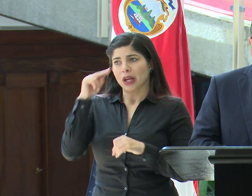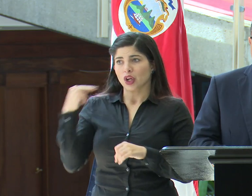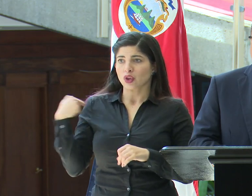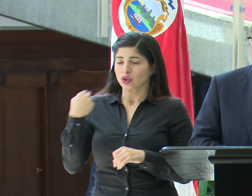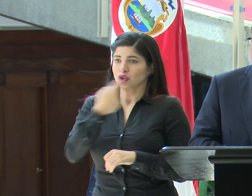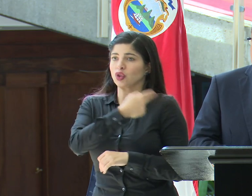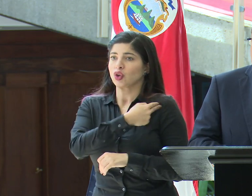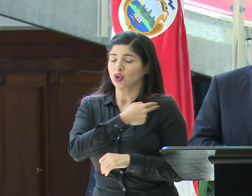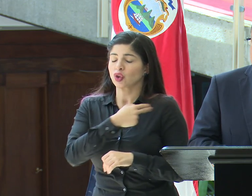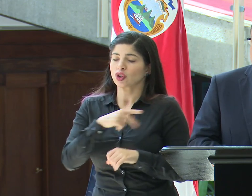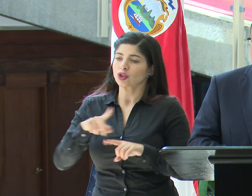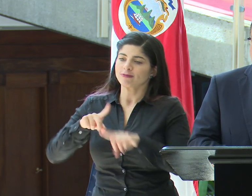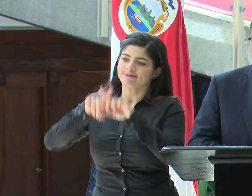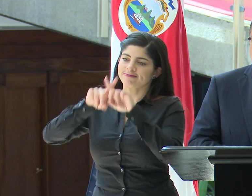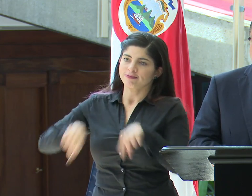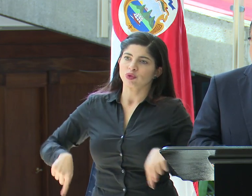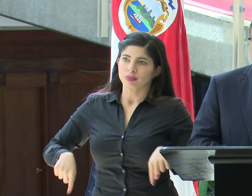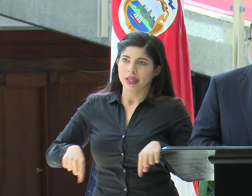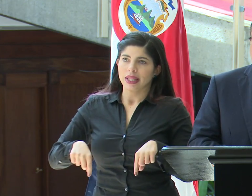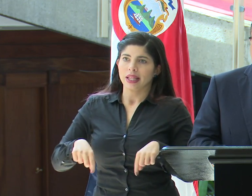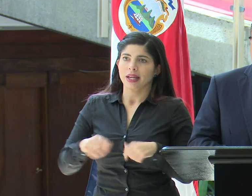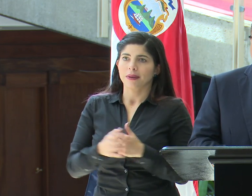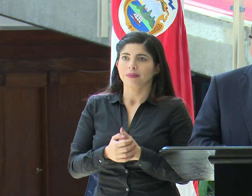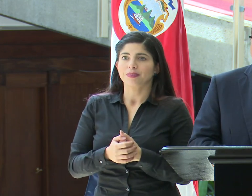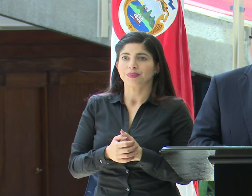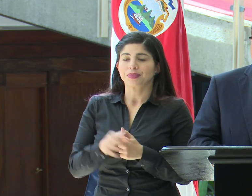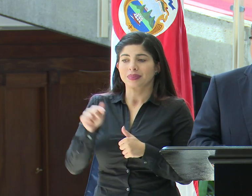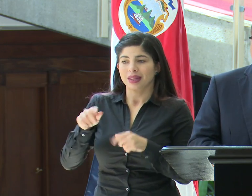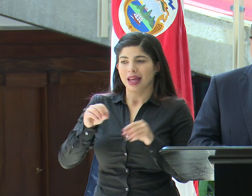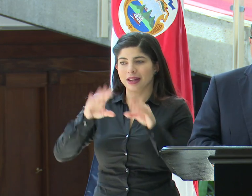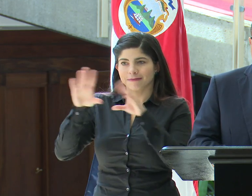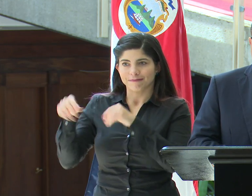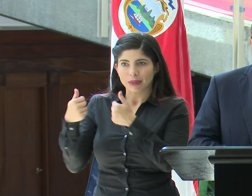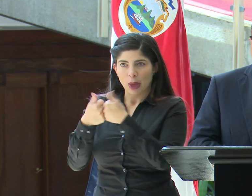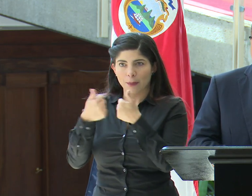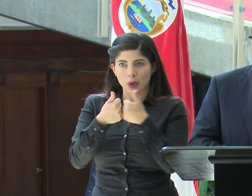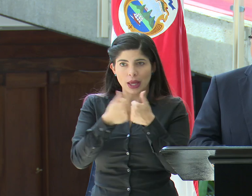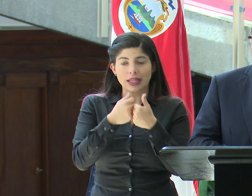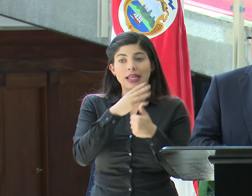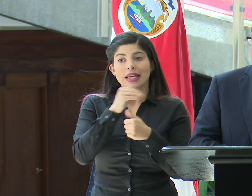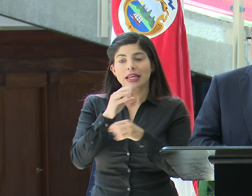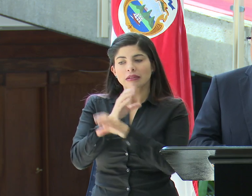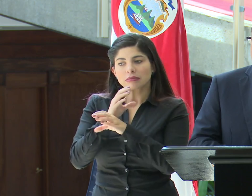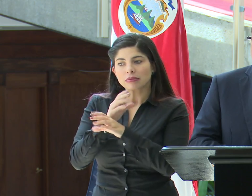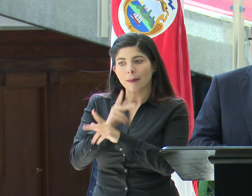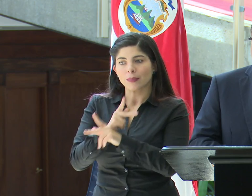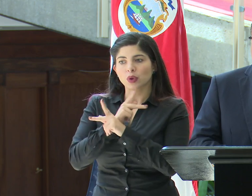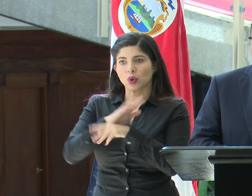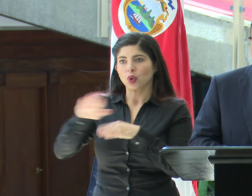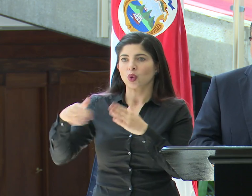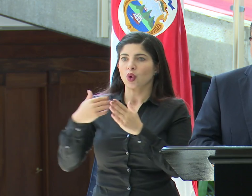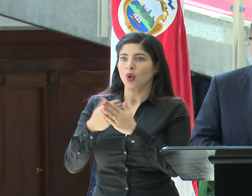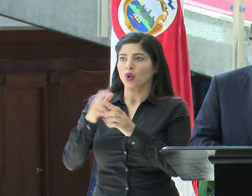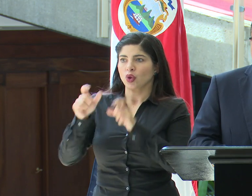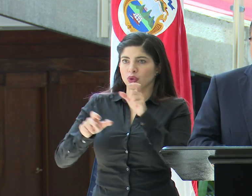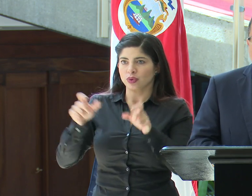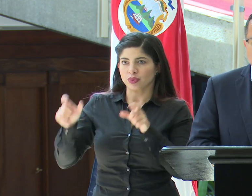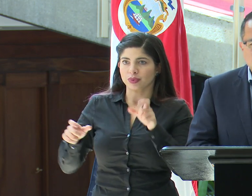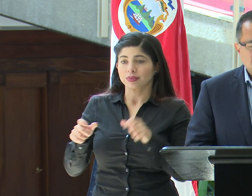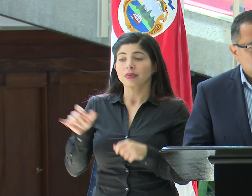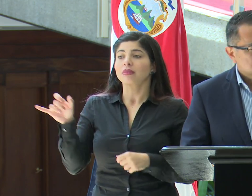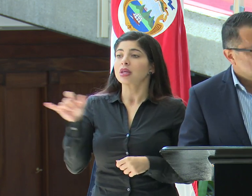la suspensión de estas jornadas y velar por la protección de todos nuestros actores.